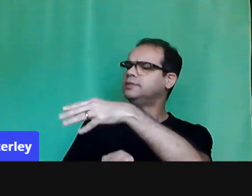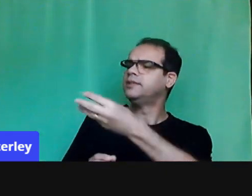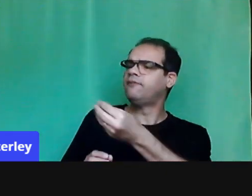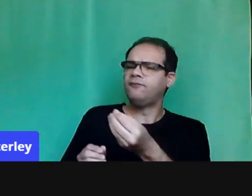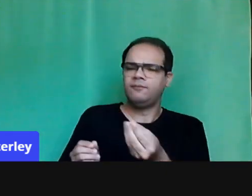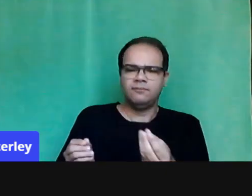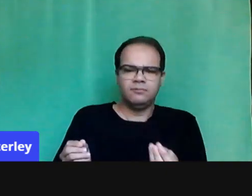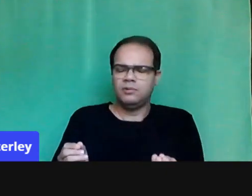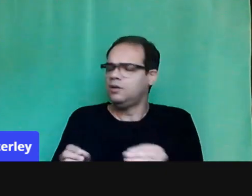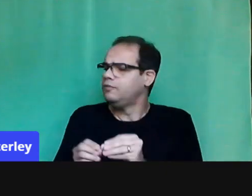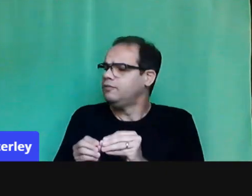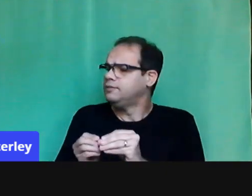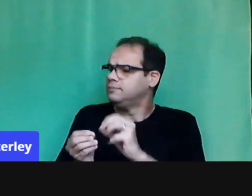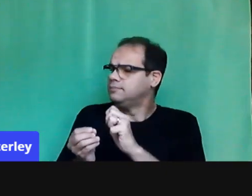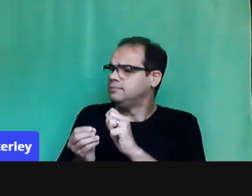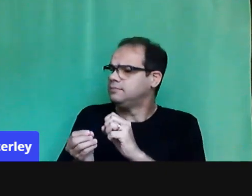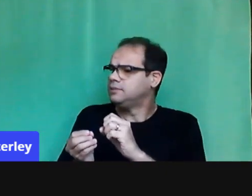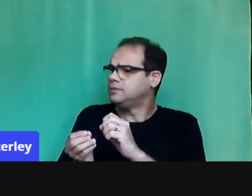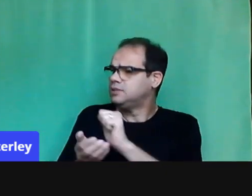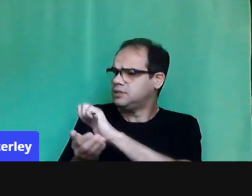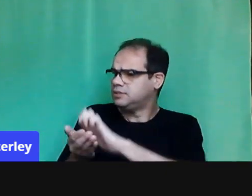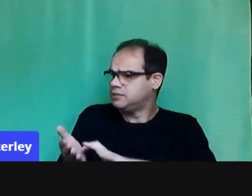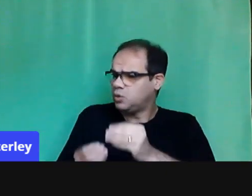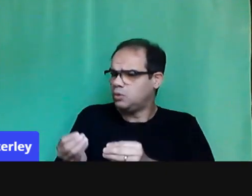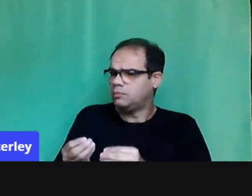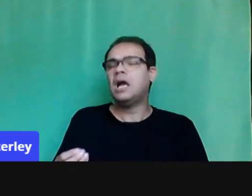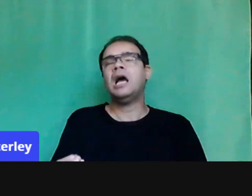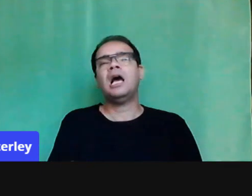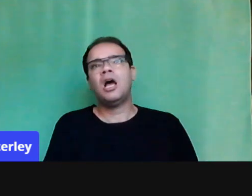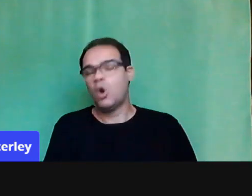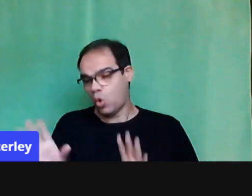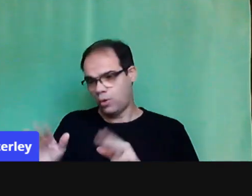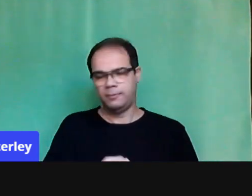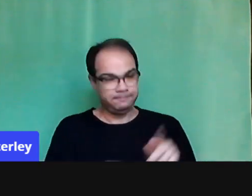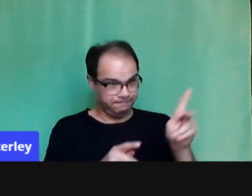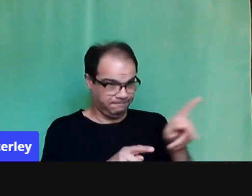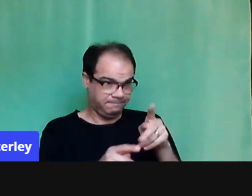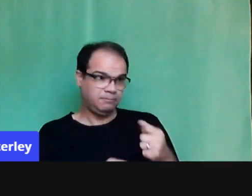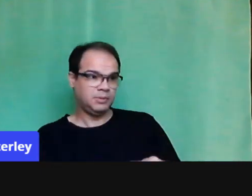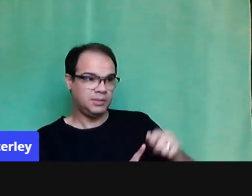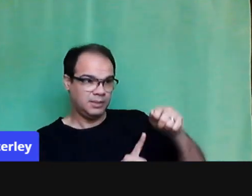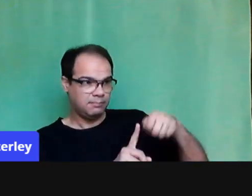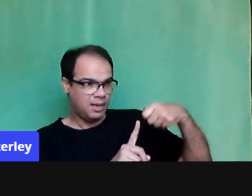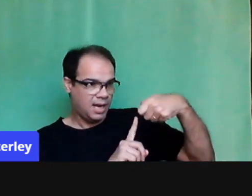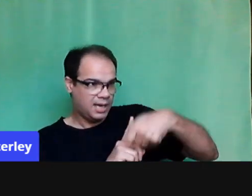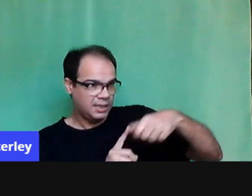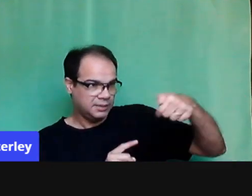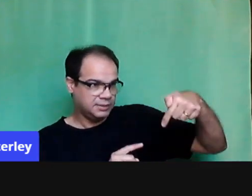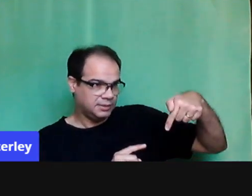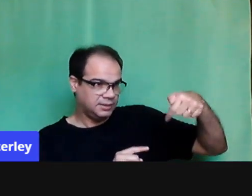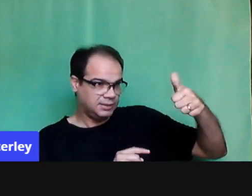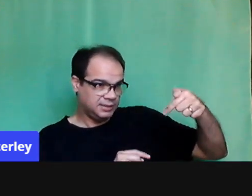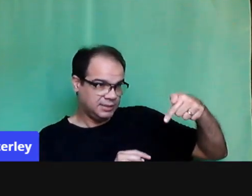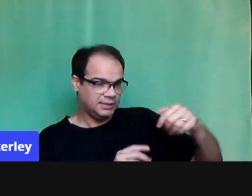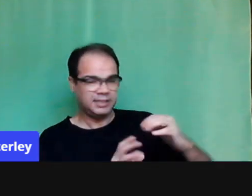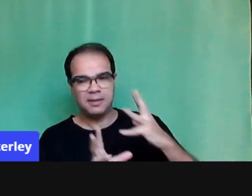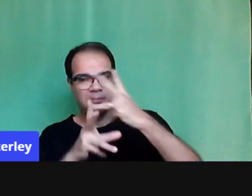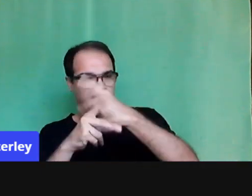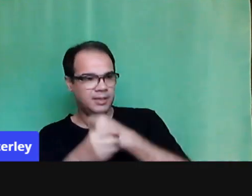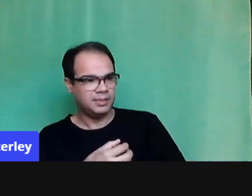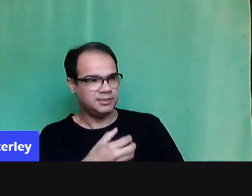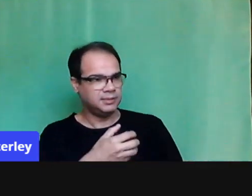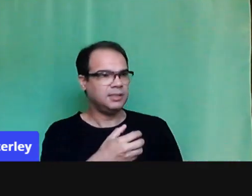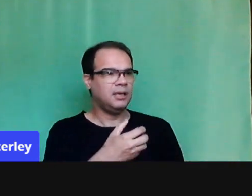Ah, professora, eu somei as 17 bananas com as 15 laranjas, né? Para encontrar o resultado.